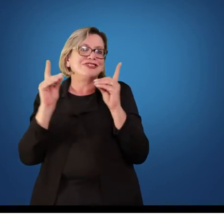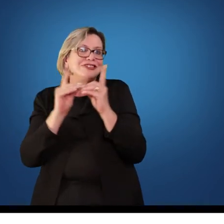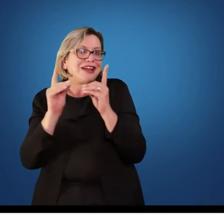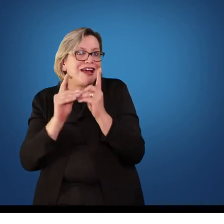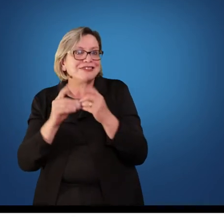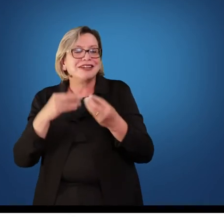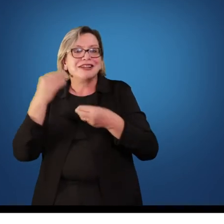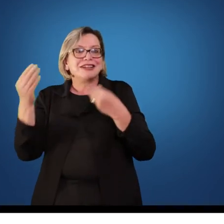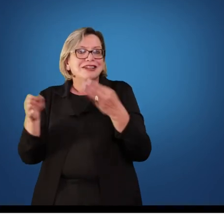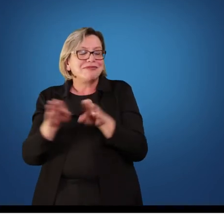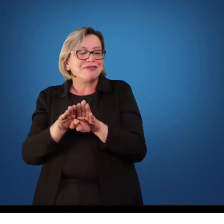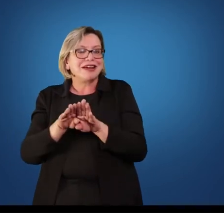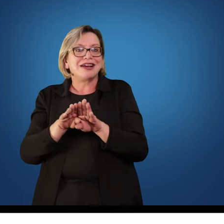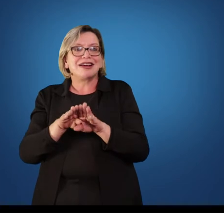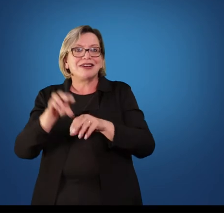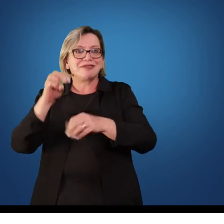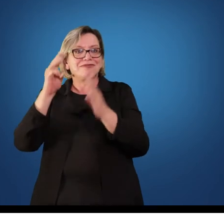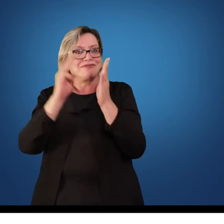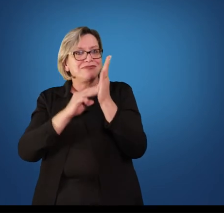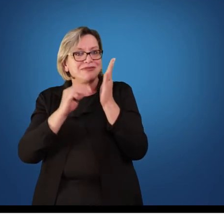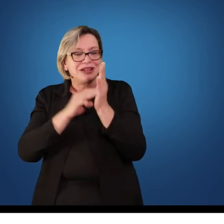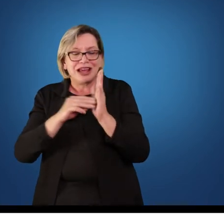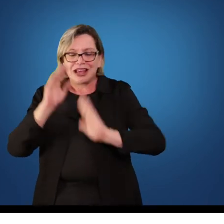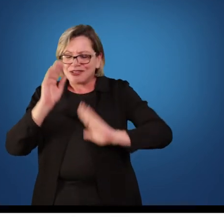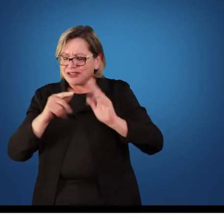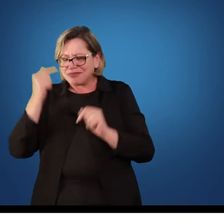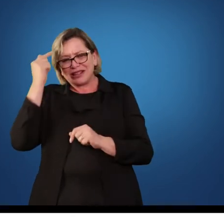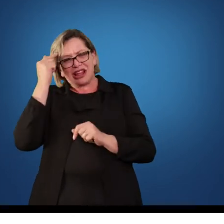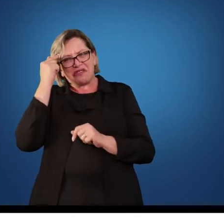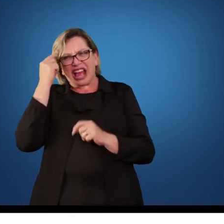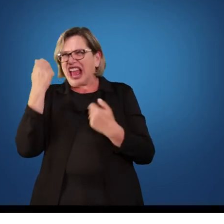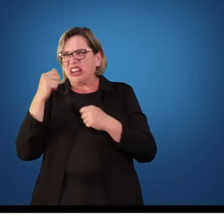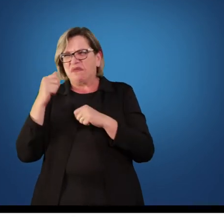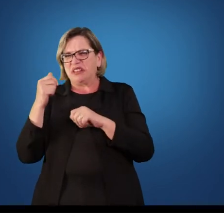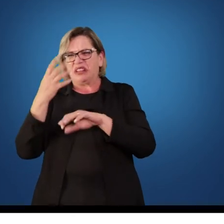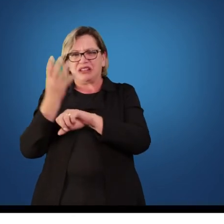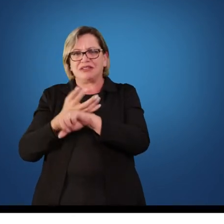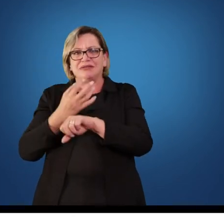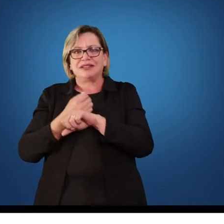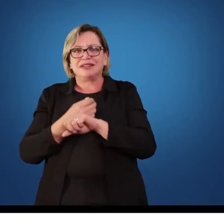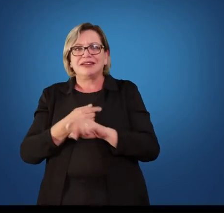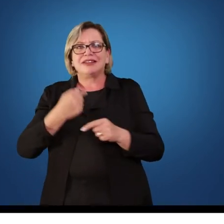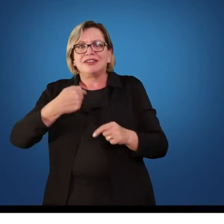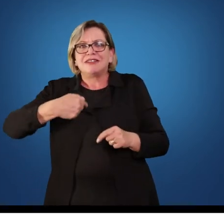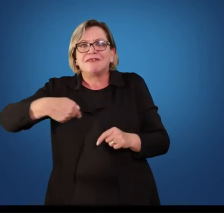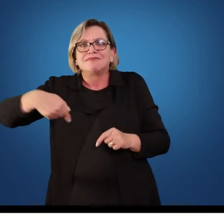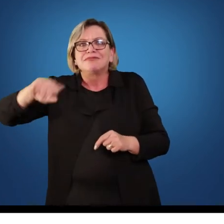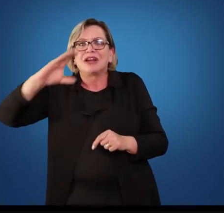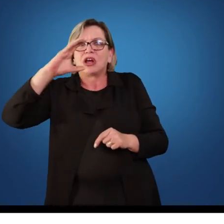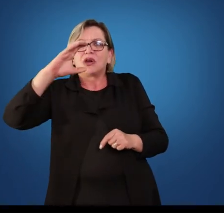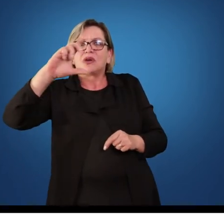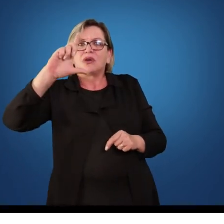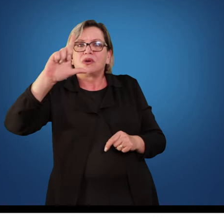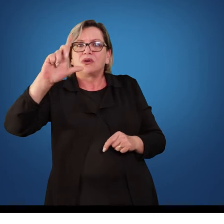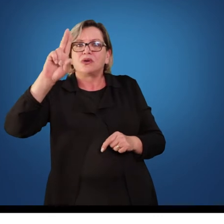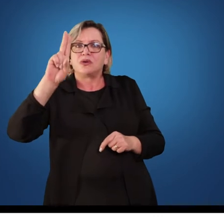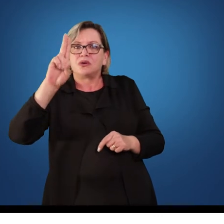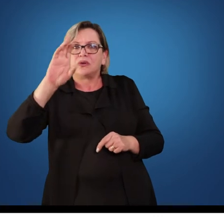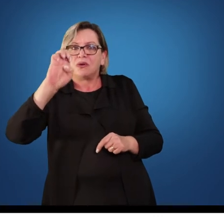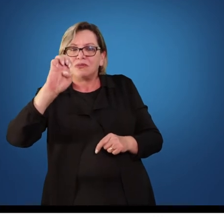precisar daquelas disciplinas. e na maioria das vezes não precisávamos, porque nós íamos para os clubes. E dentro da escola a gente foi precisar. A gente